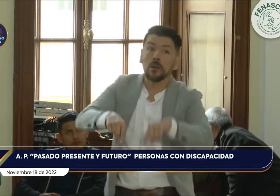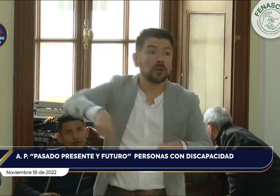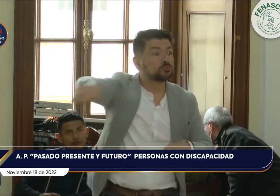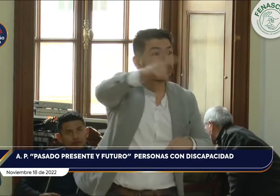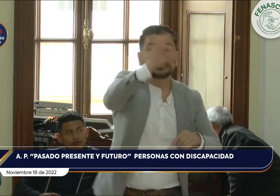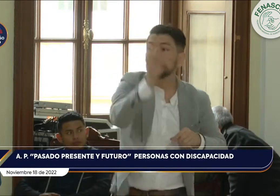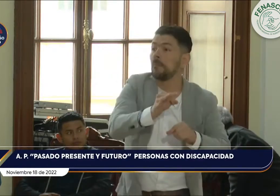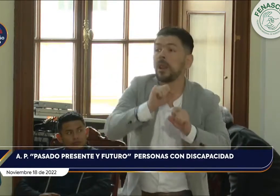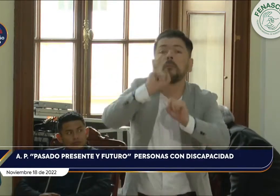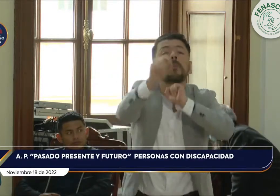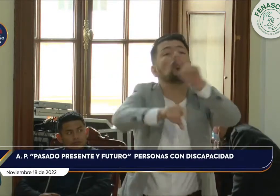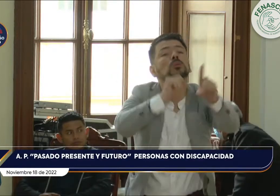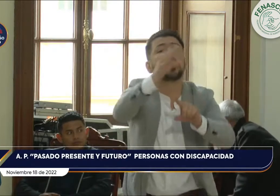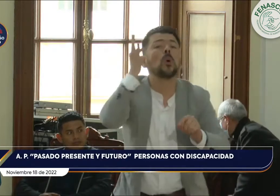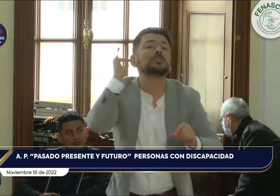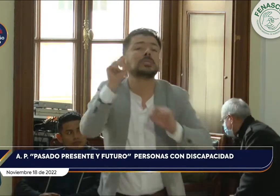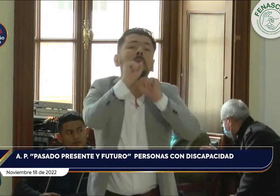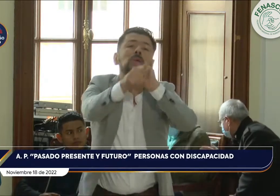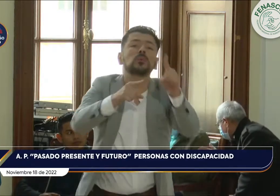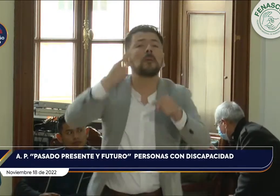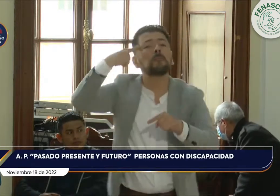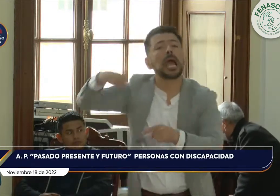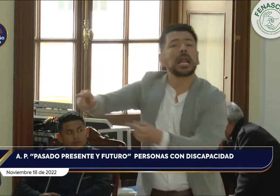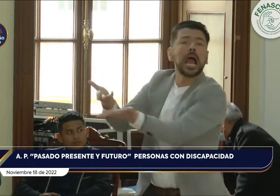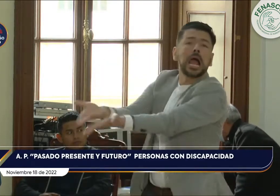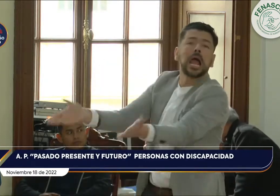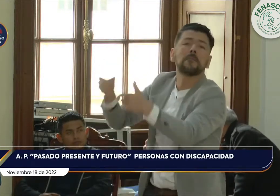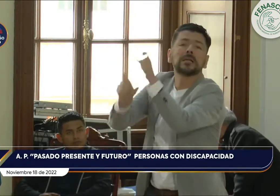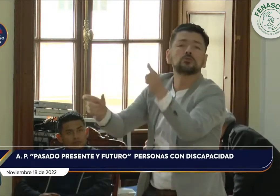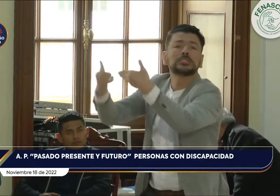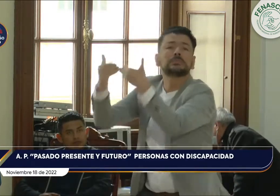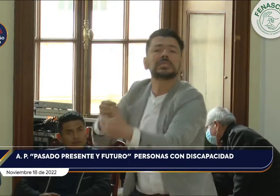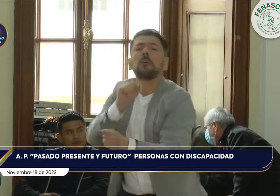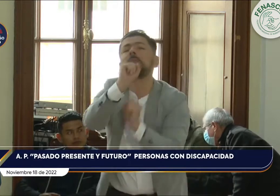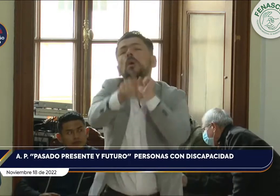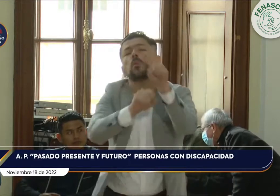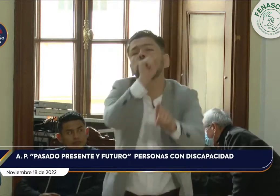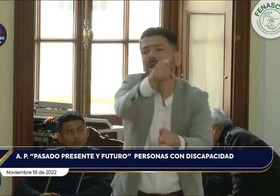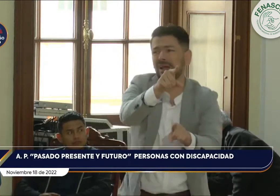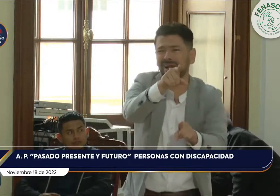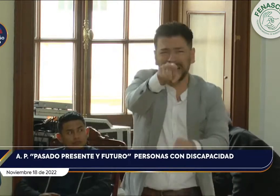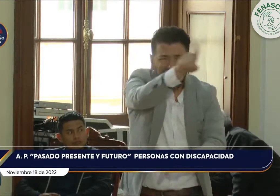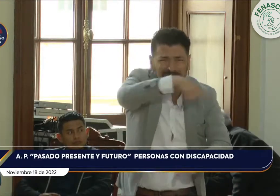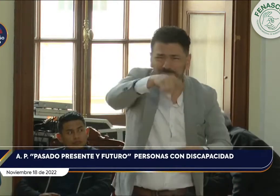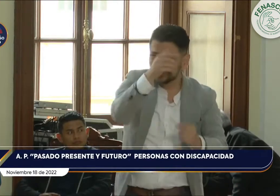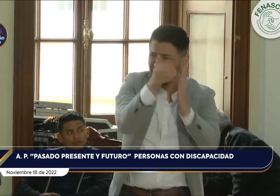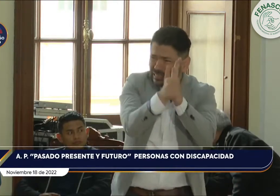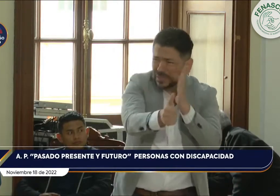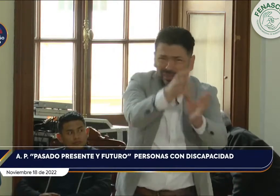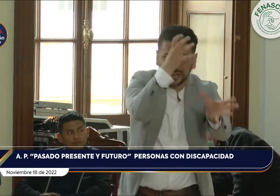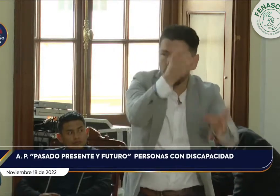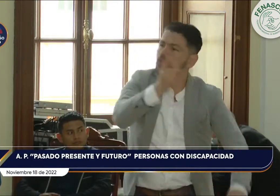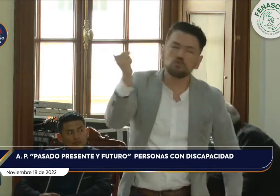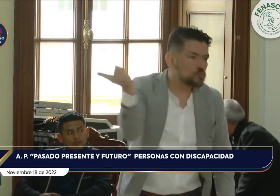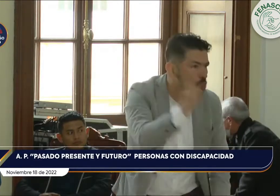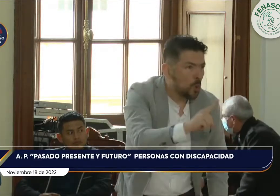otro tipo de adecuaciones. Siempre generalmente preguntan a las personas oyentes, qué es lo que necesitan las personas con